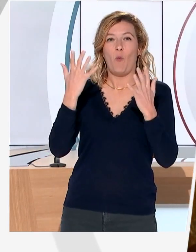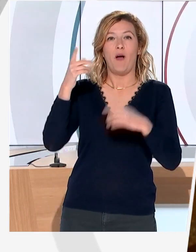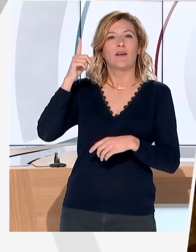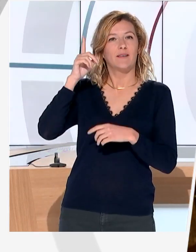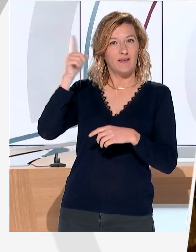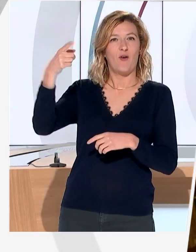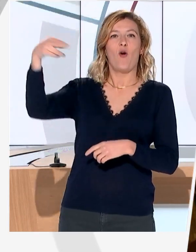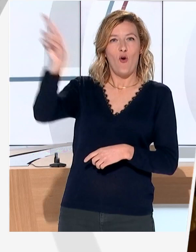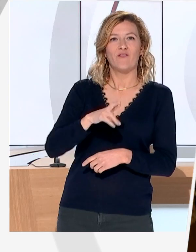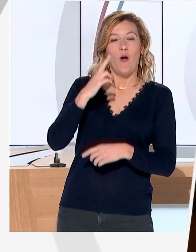roi.